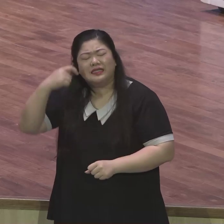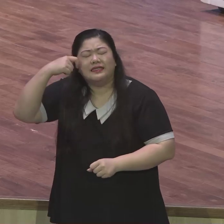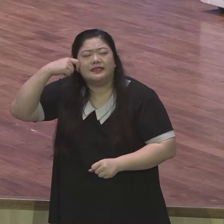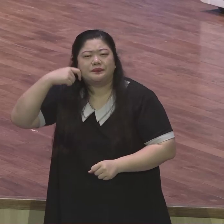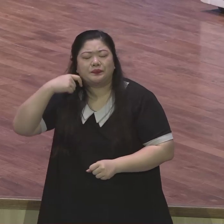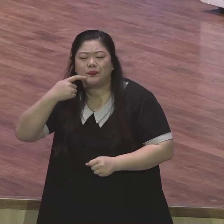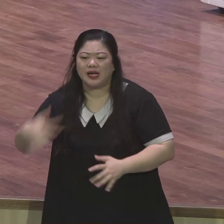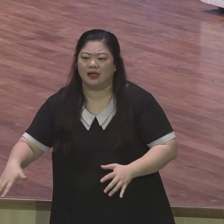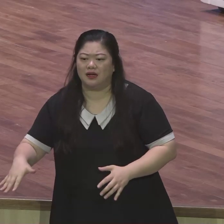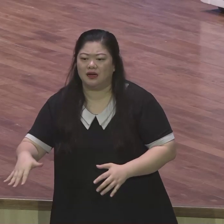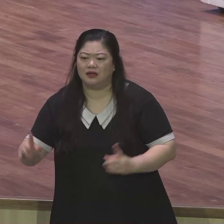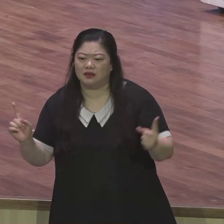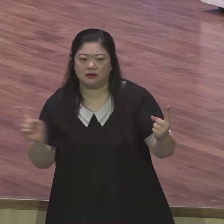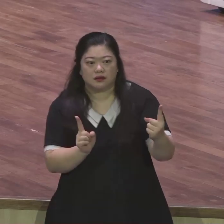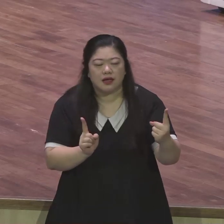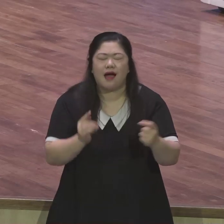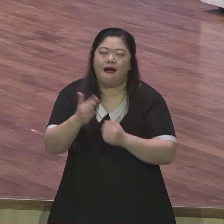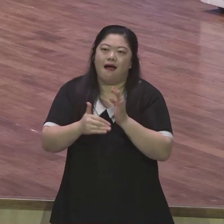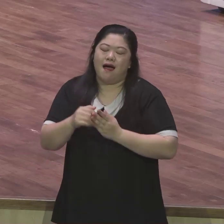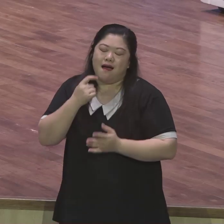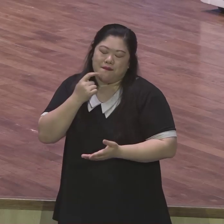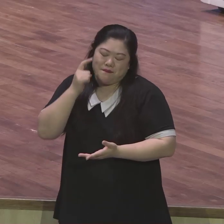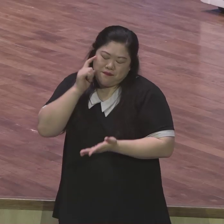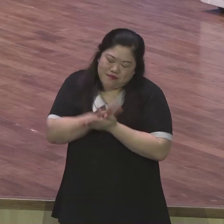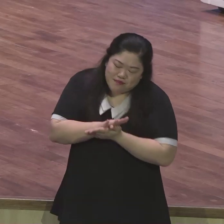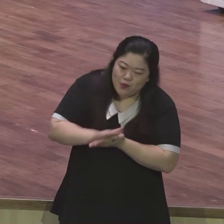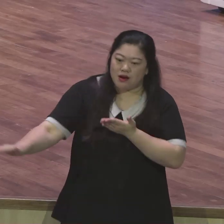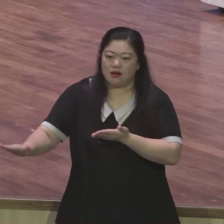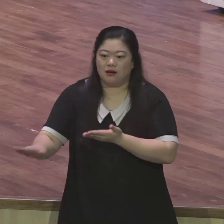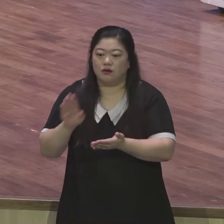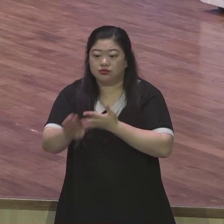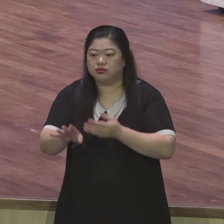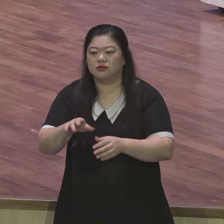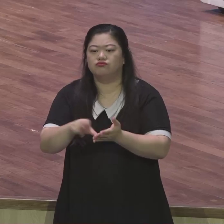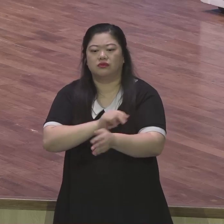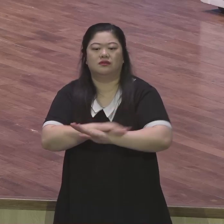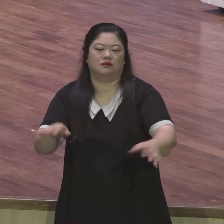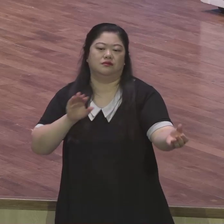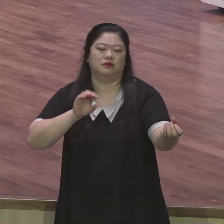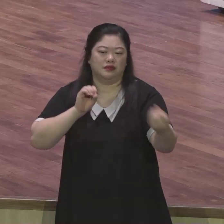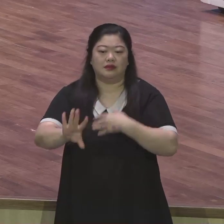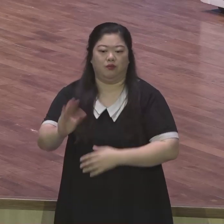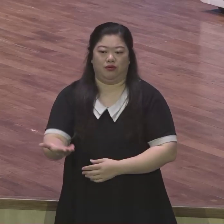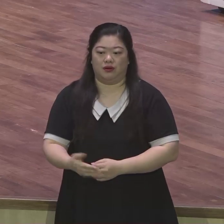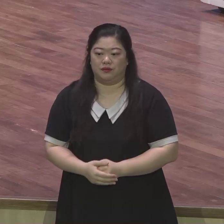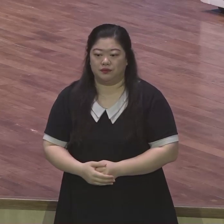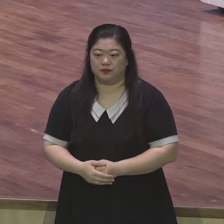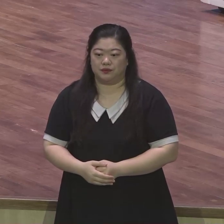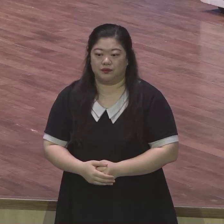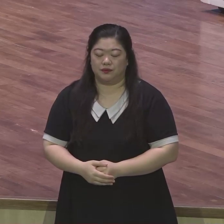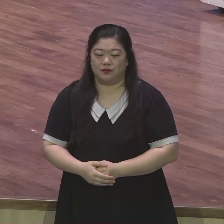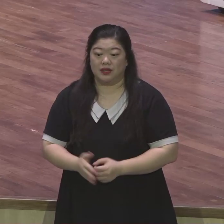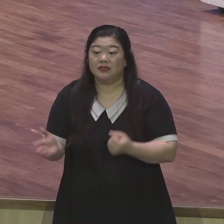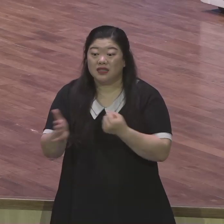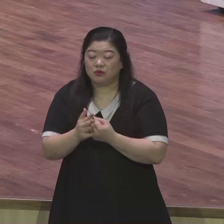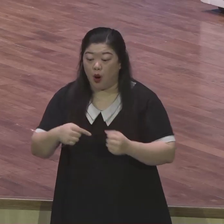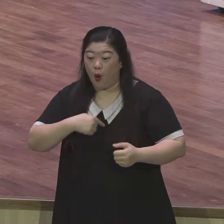것도 문제되지 않는 걸 확인한 그게 응답이었습니다 그래야 다윗의 이름이 아닌 여호와 하나님의 이름이 드러나기 때문입니다